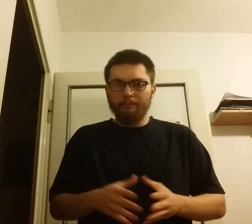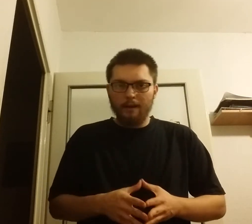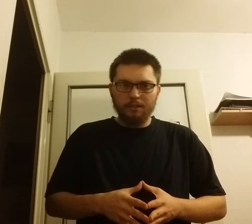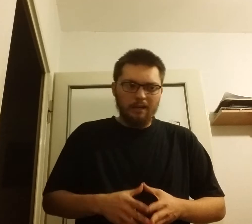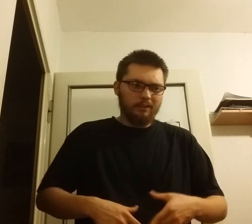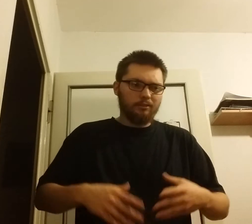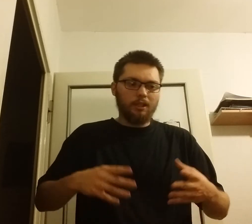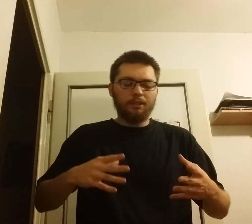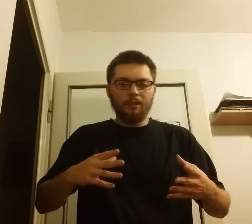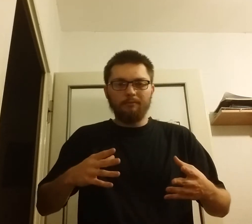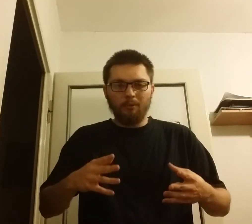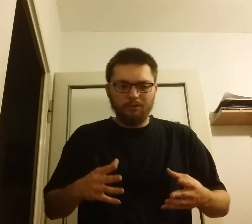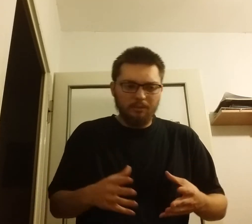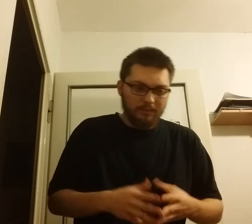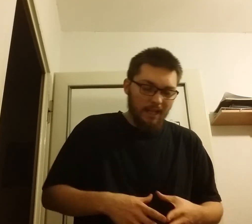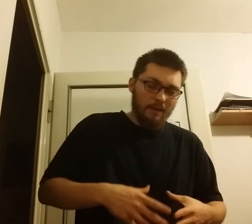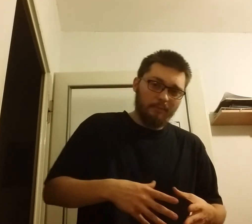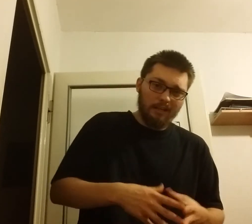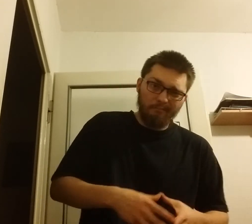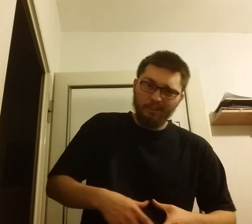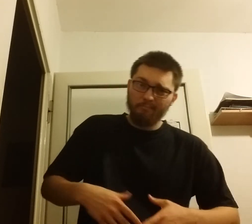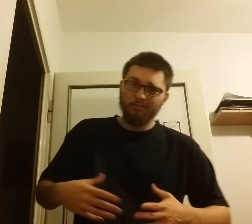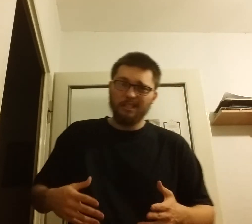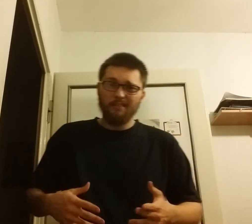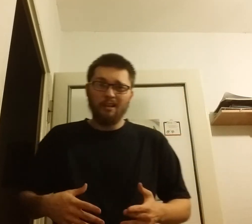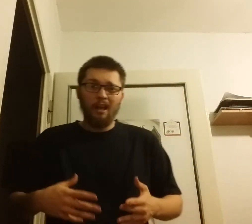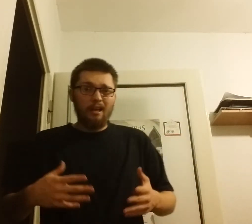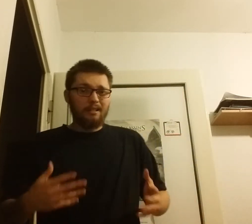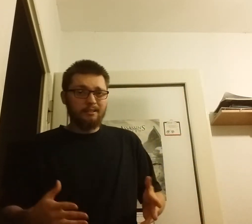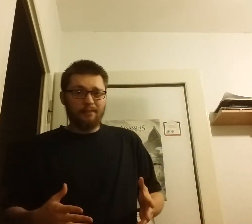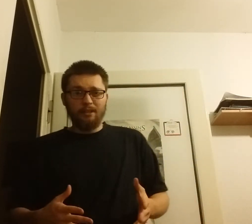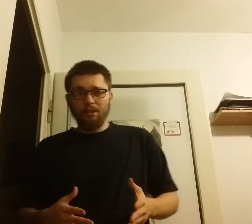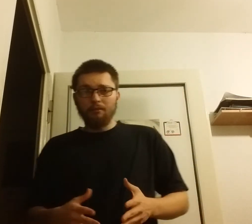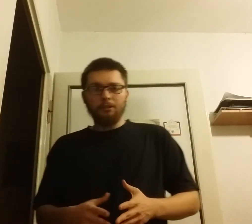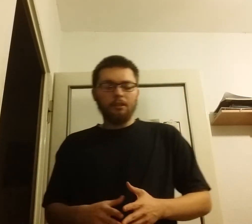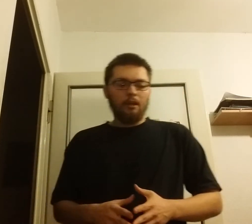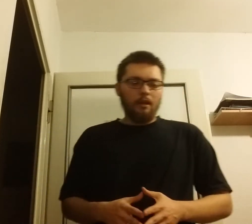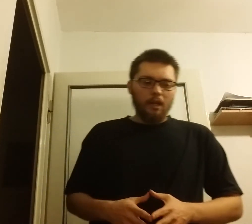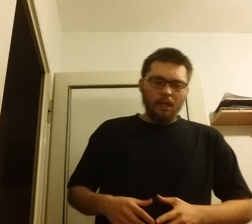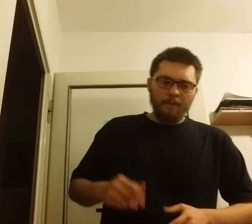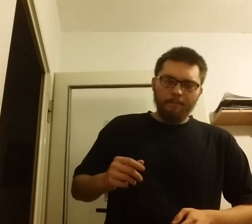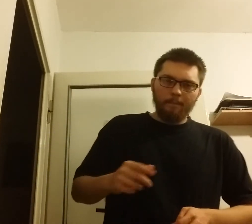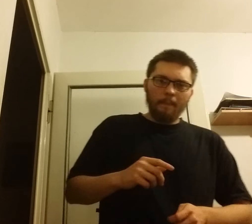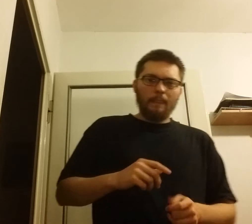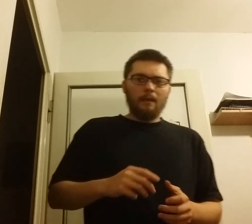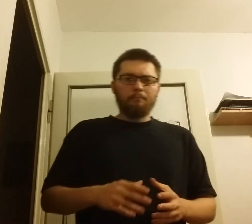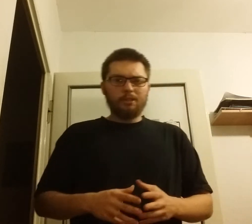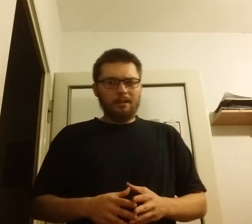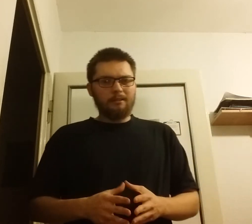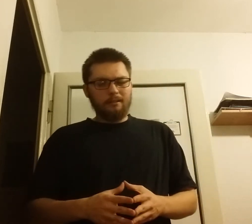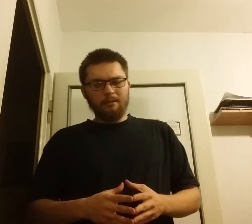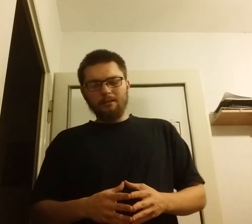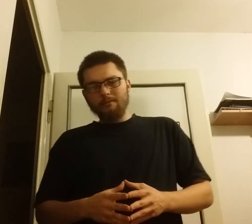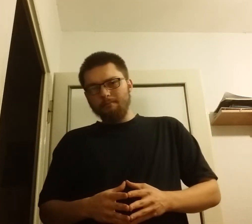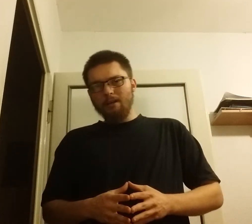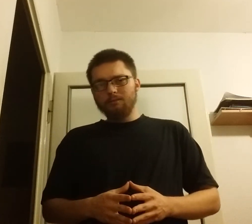w Warszawie co dzieje się w Polskim Wzejmie i w Parlamencie postanawia interweniować i w maju